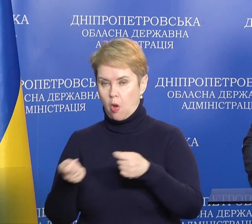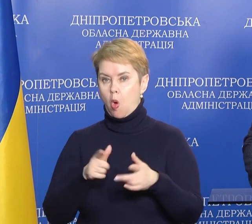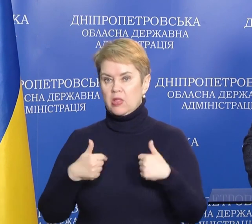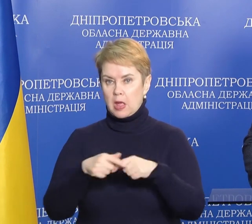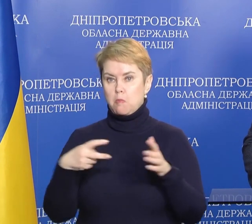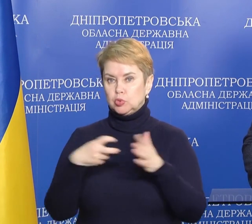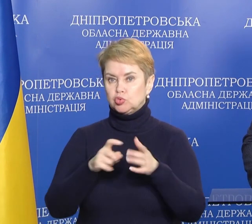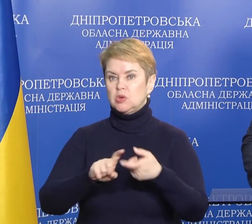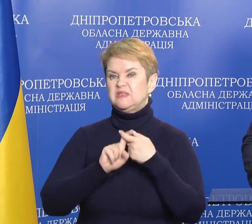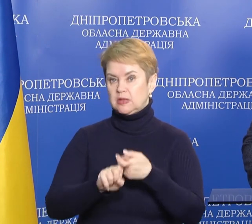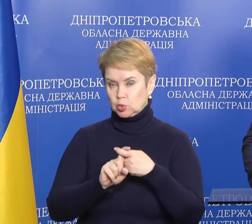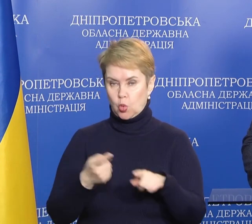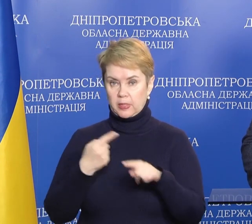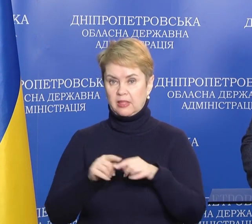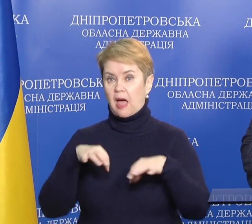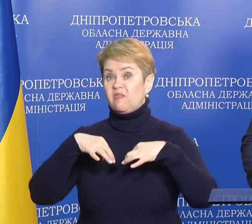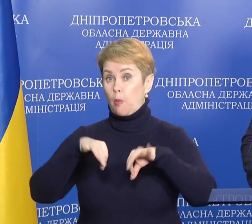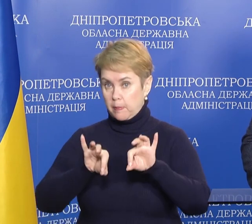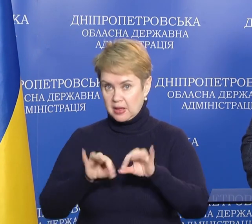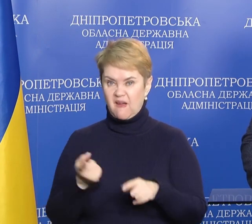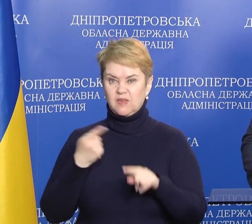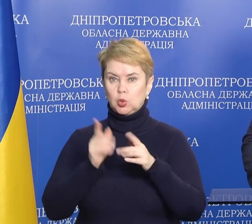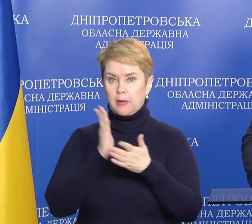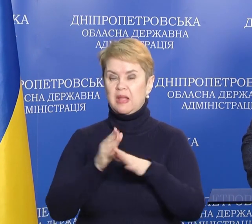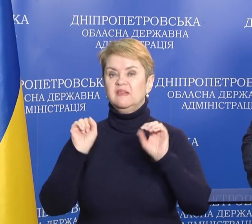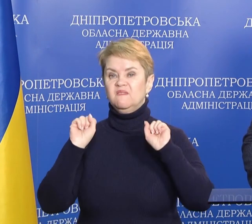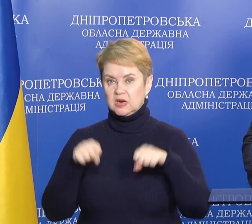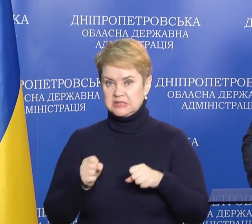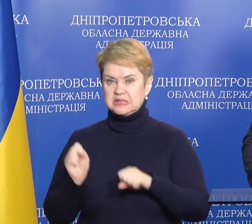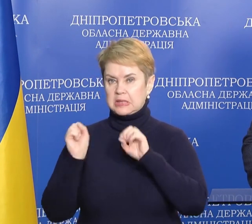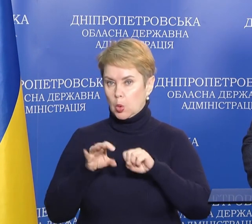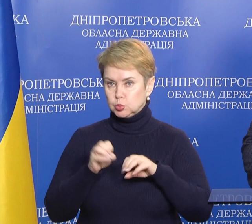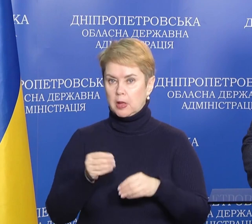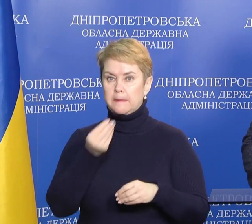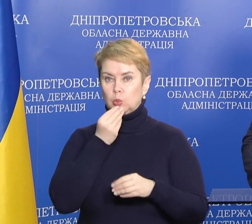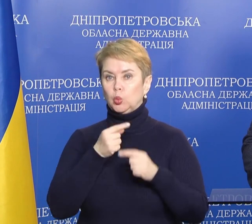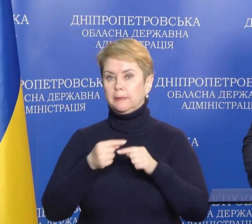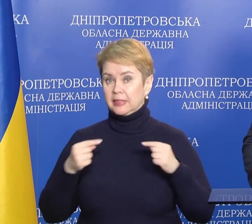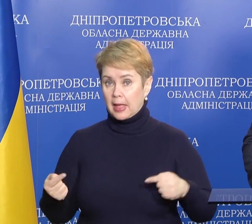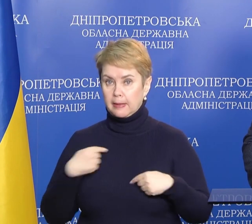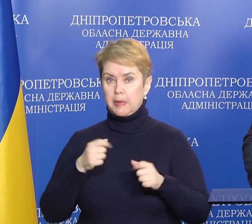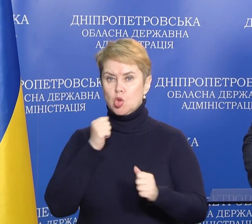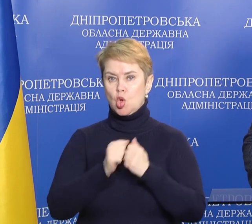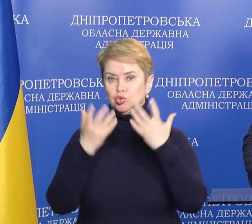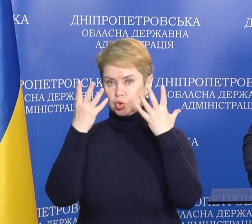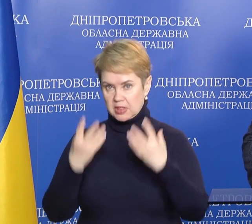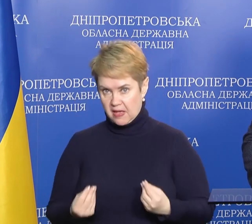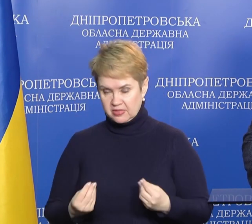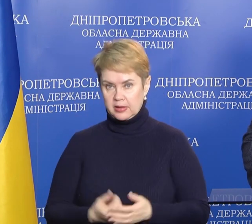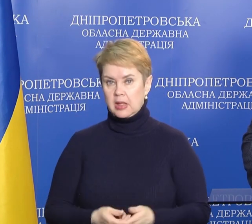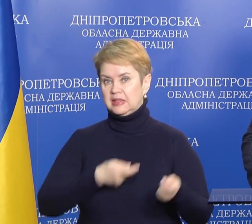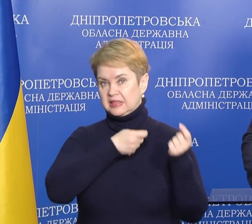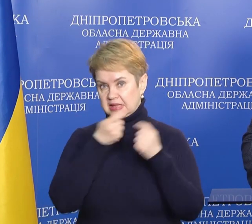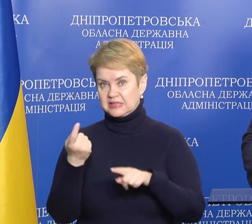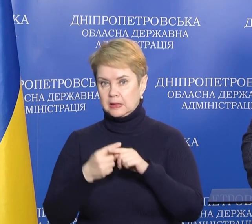поштового зв'язку. Це автомобіль, який має можливість загрузитися продуктами питання, і ми ежедневно